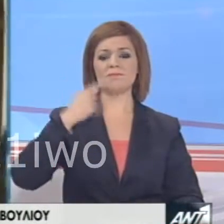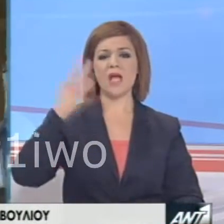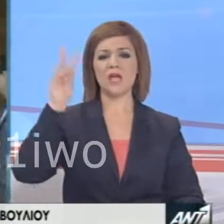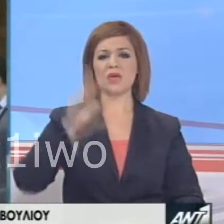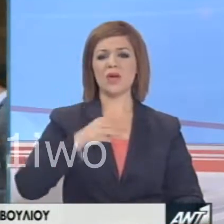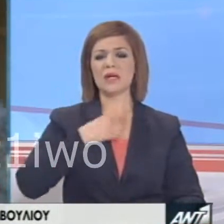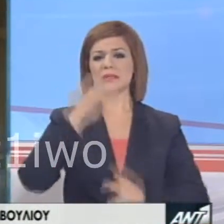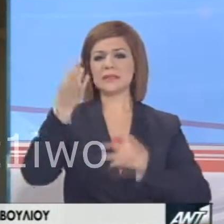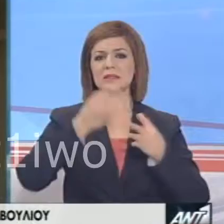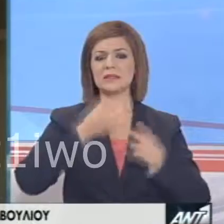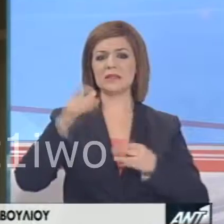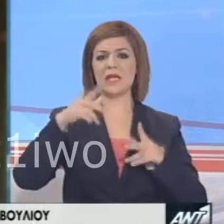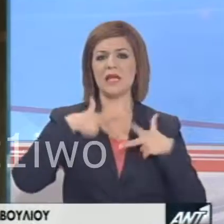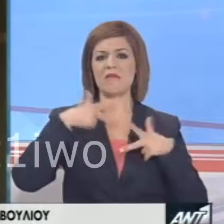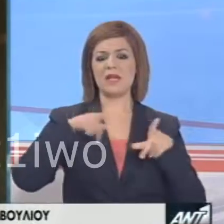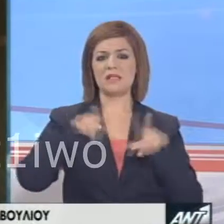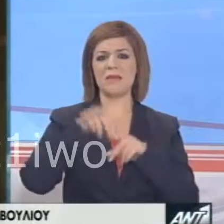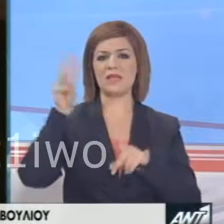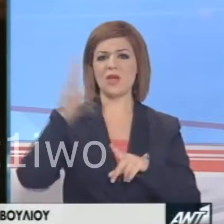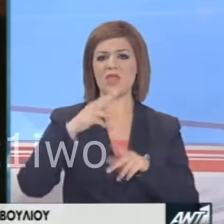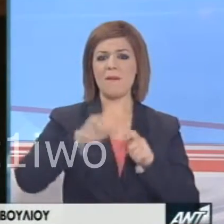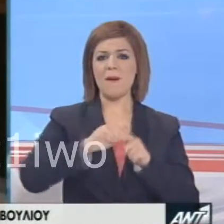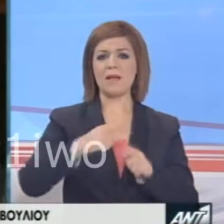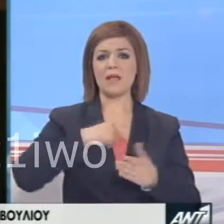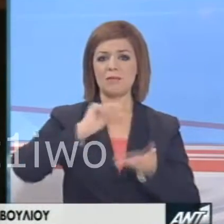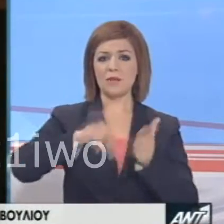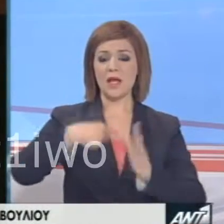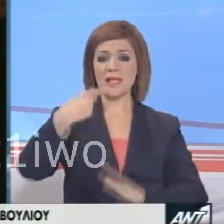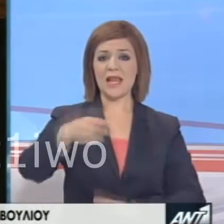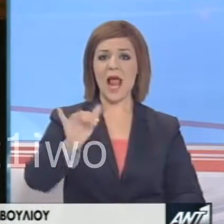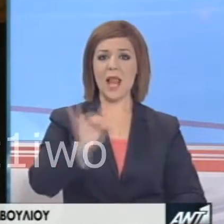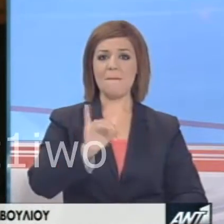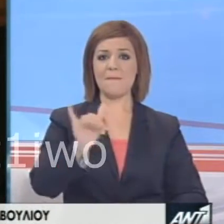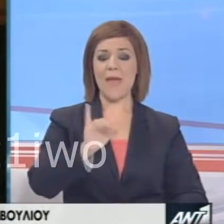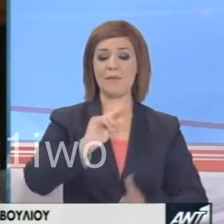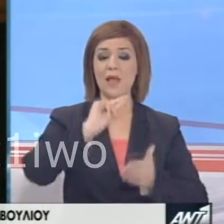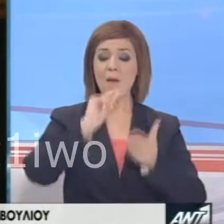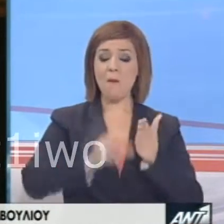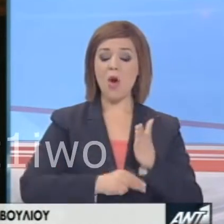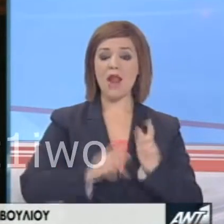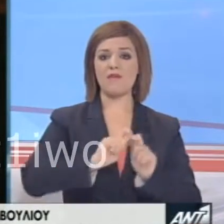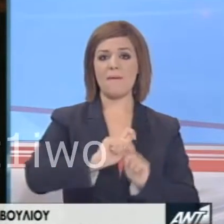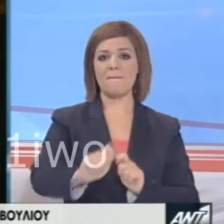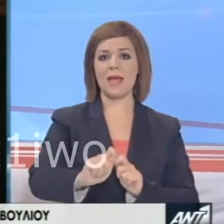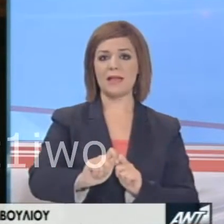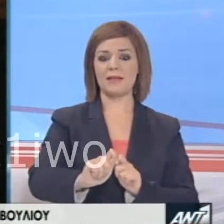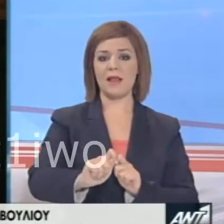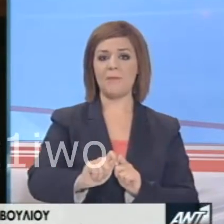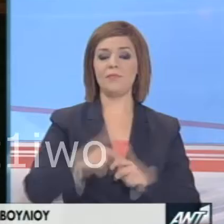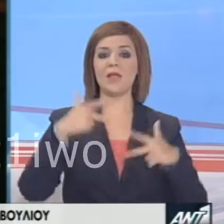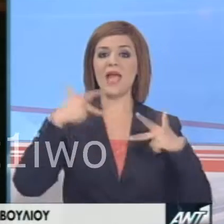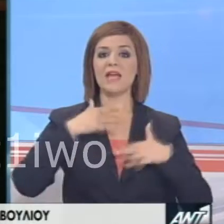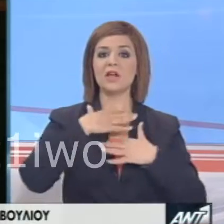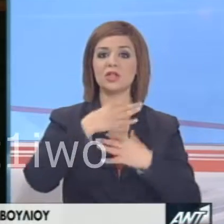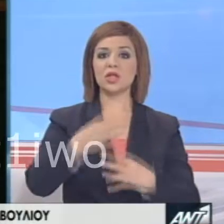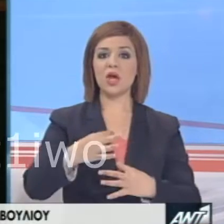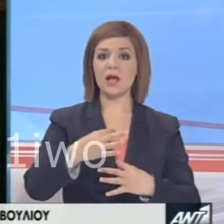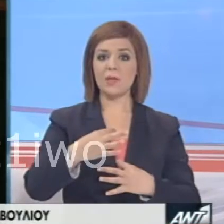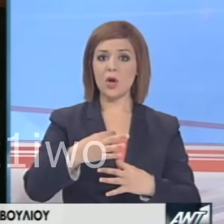δημοκρατία σε ό,τι αφορά το μνημόνιο το οποίο θα υπογραφεί την επόμενη πέμπτη. Αυτό που μας πληροφόρησε ο κυβερνητικός εκπρόσωπος